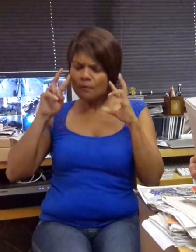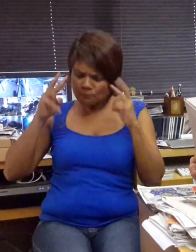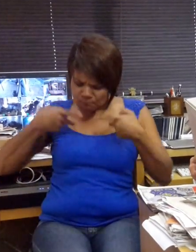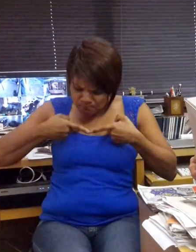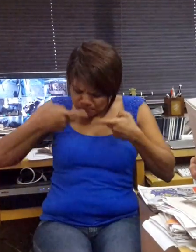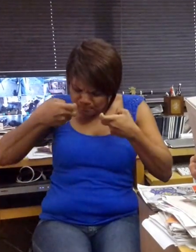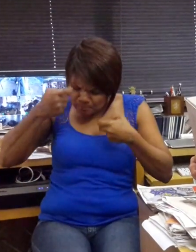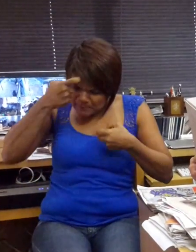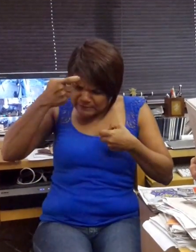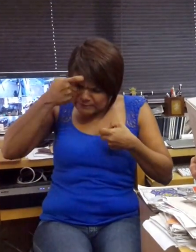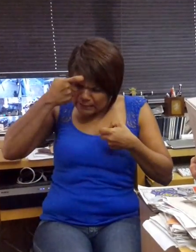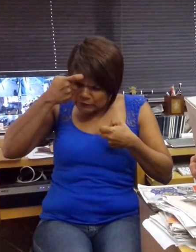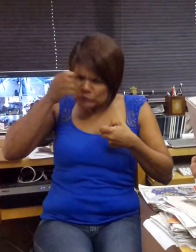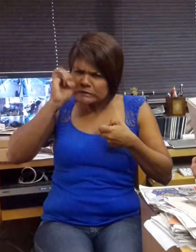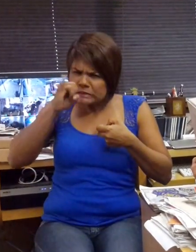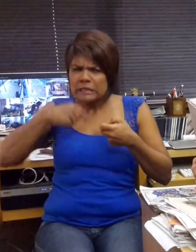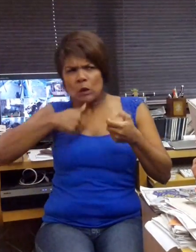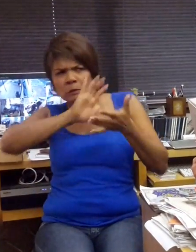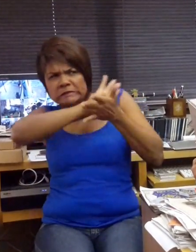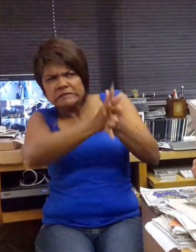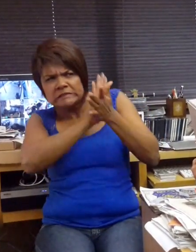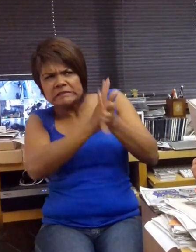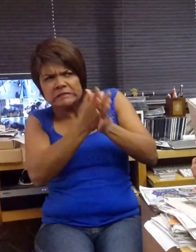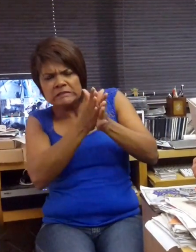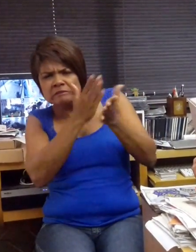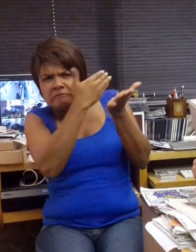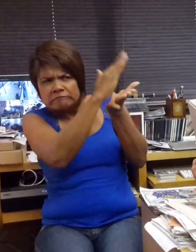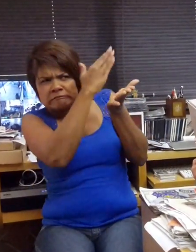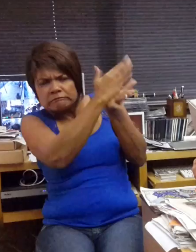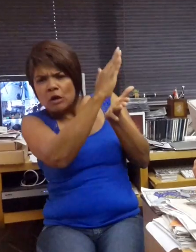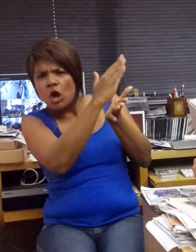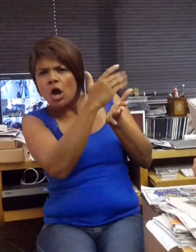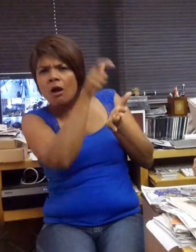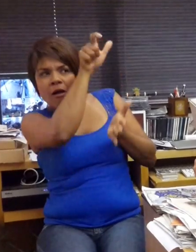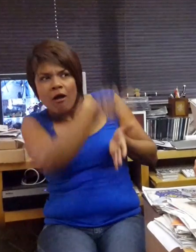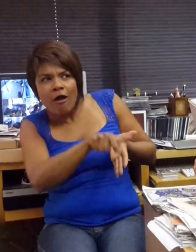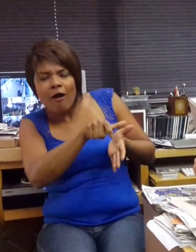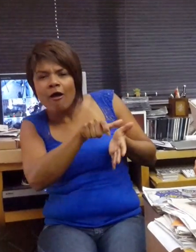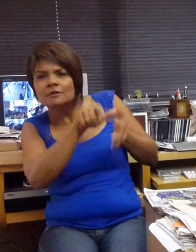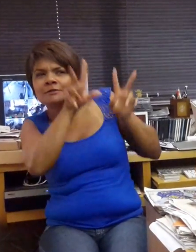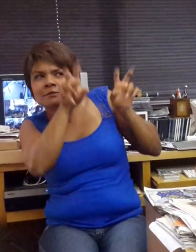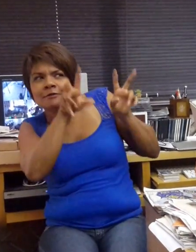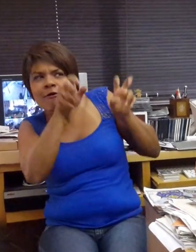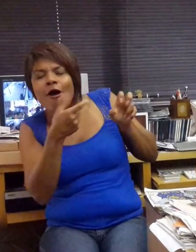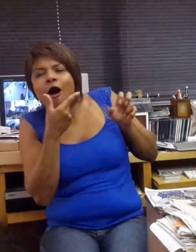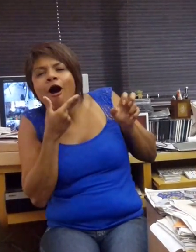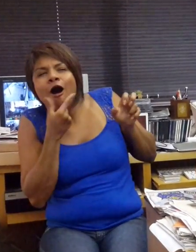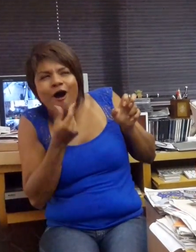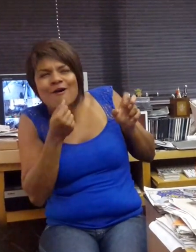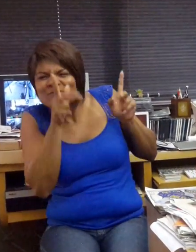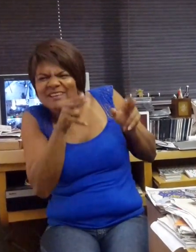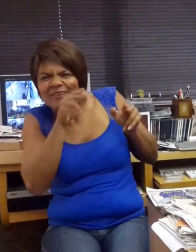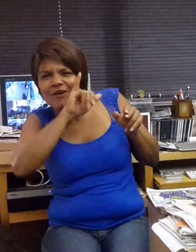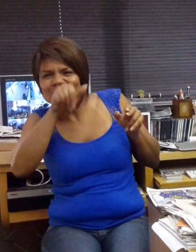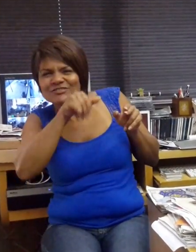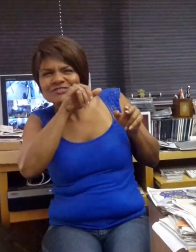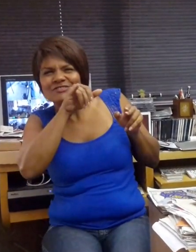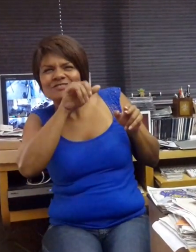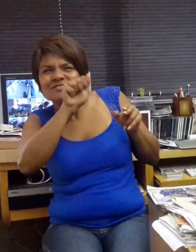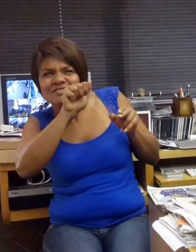os Jack Palances da vida. Que não foram agraciados com o ar